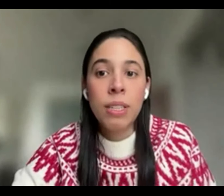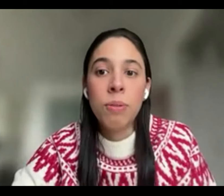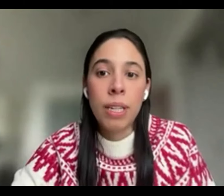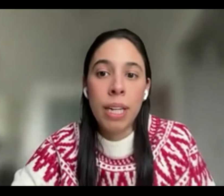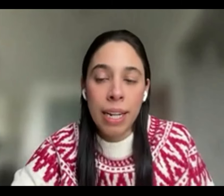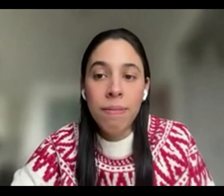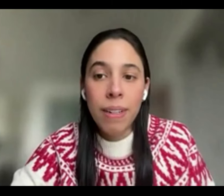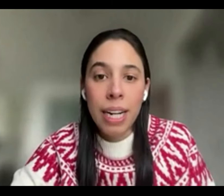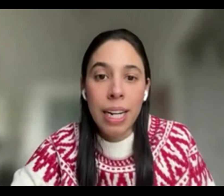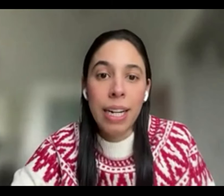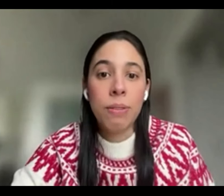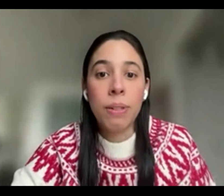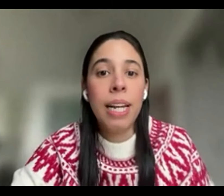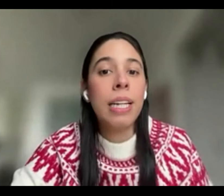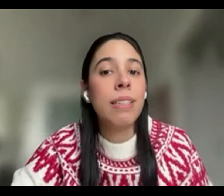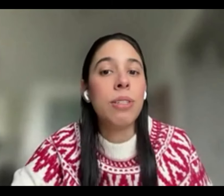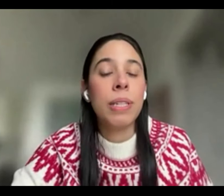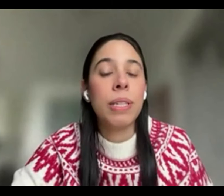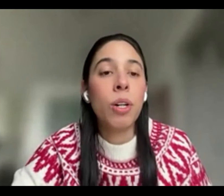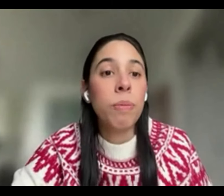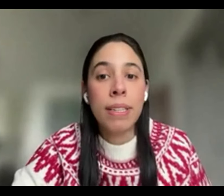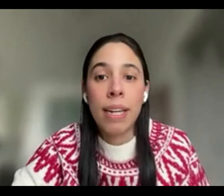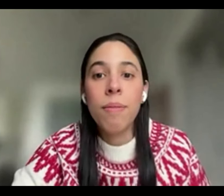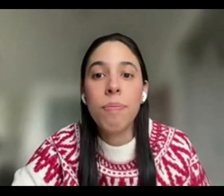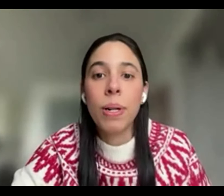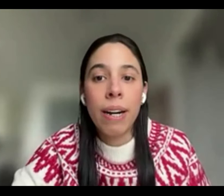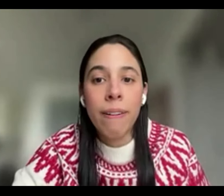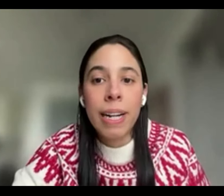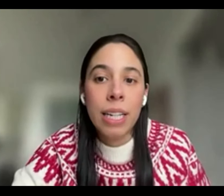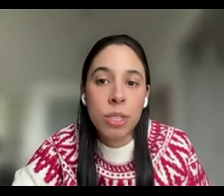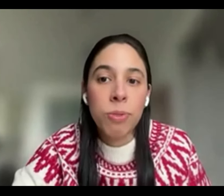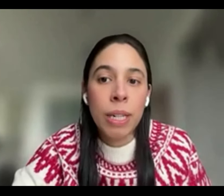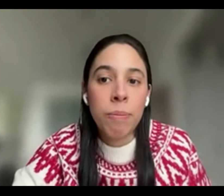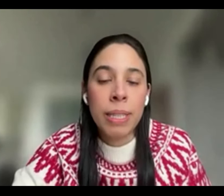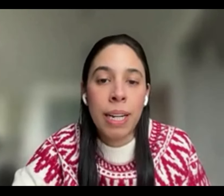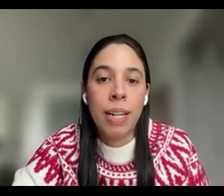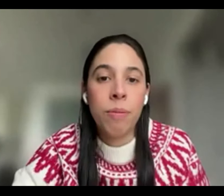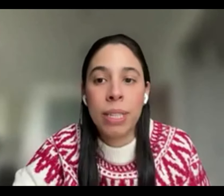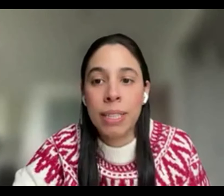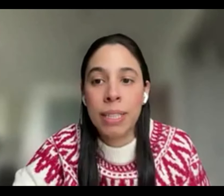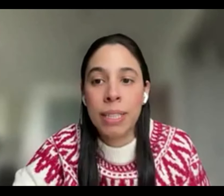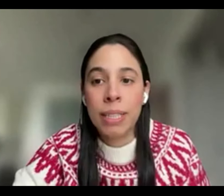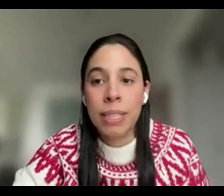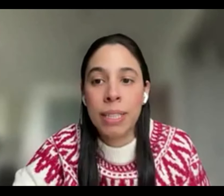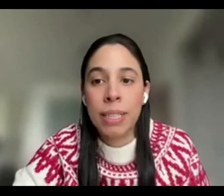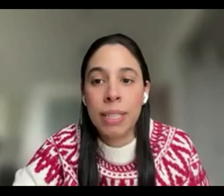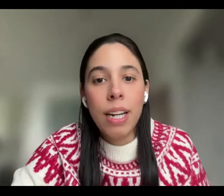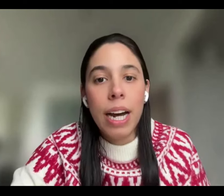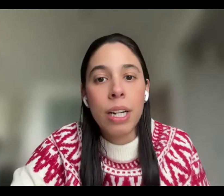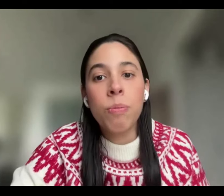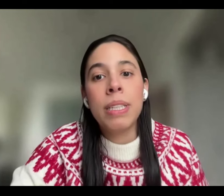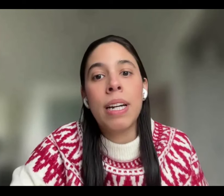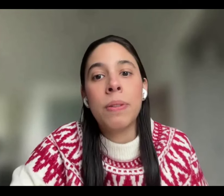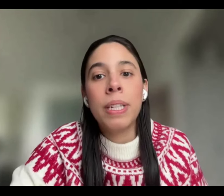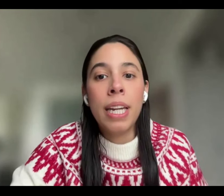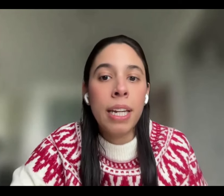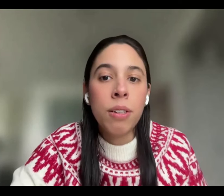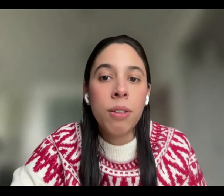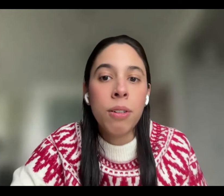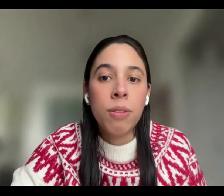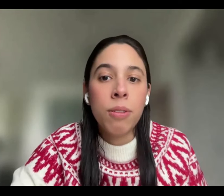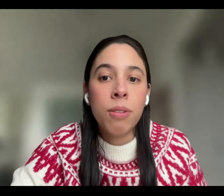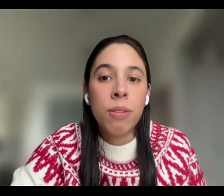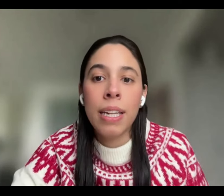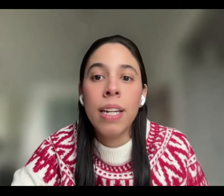una acción de tutela alegando que la decisión del Comité violaba el derecho fundamental a la muerte digna. Argumentaron